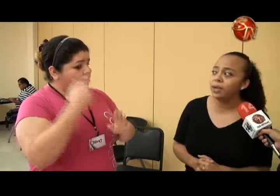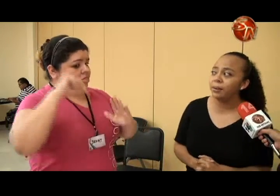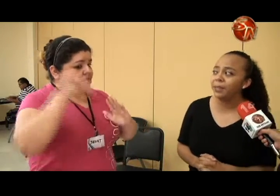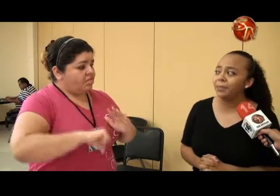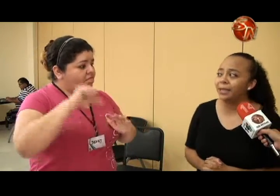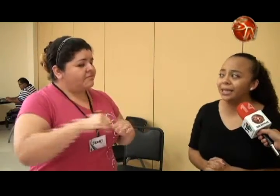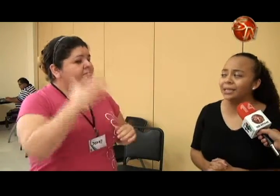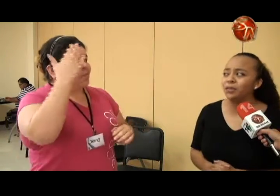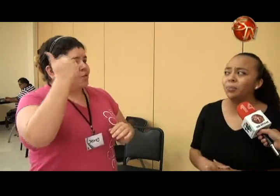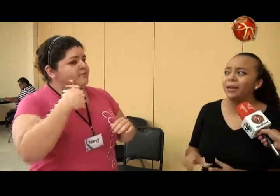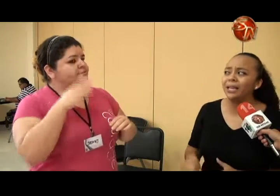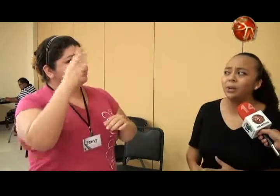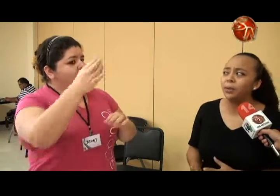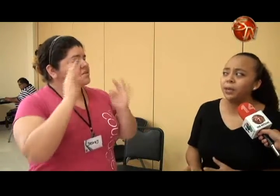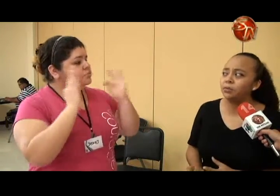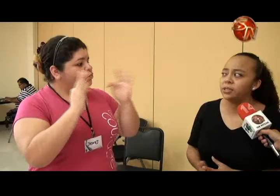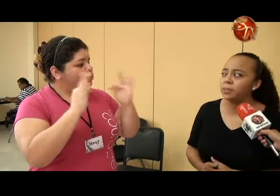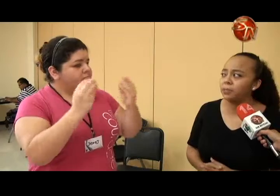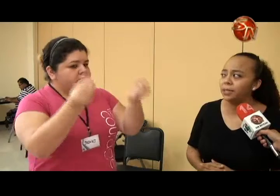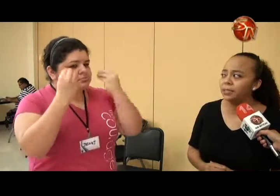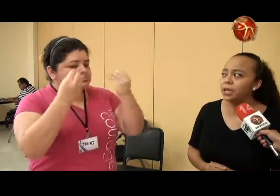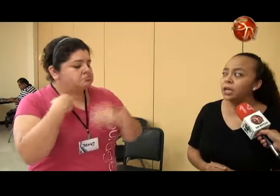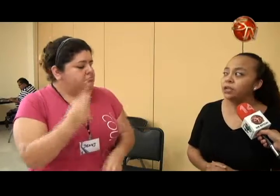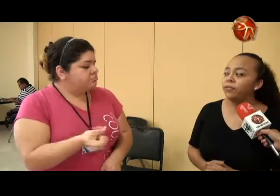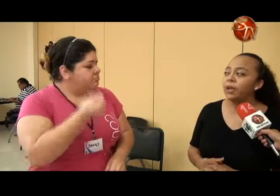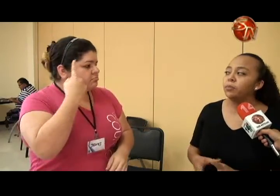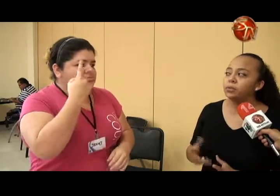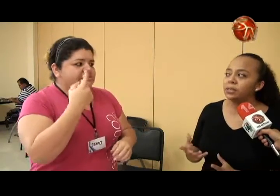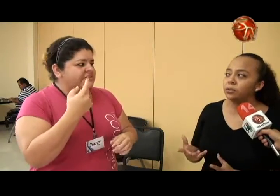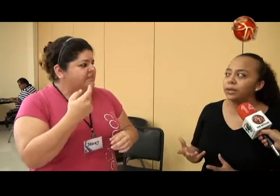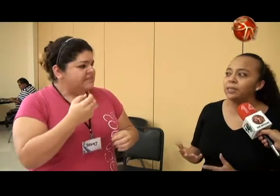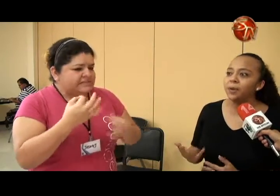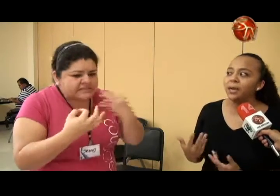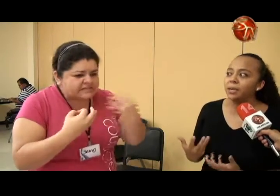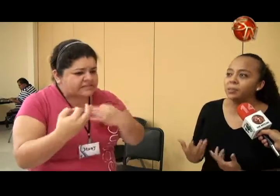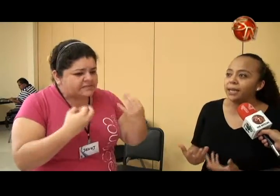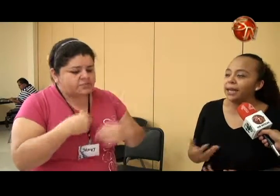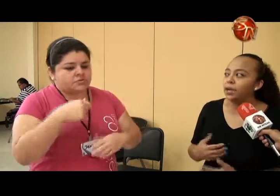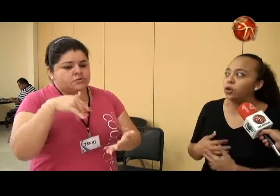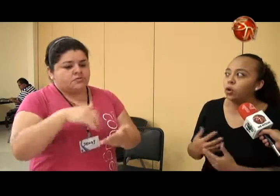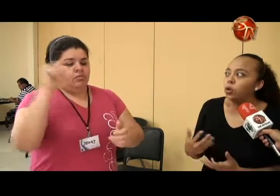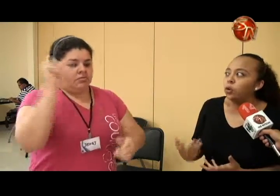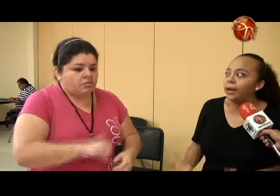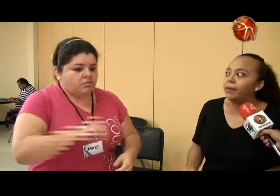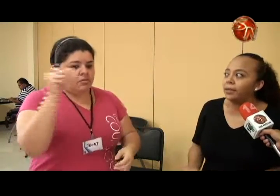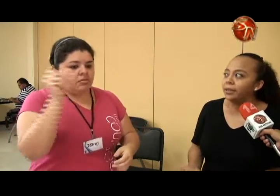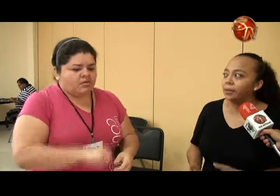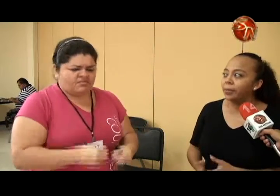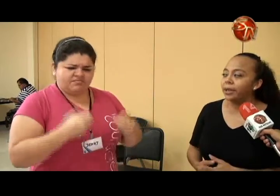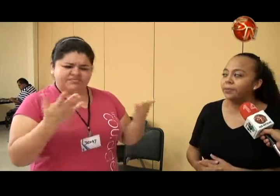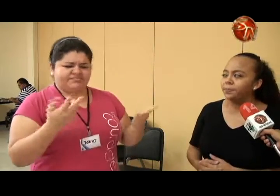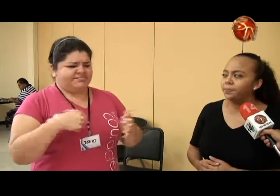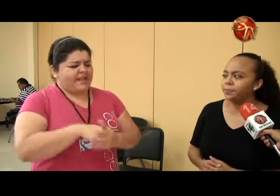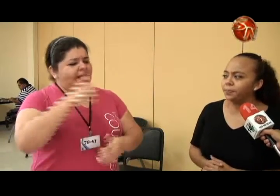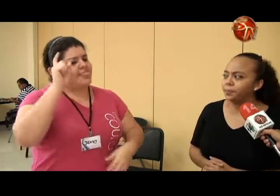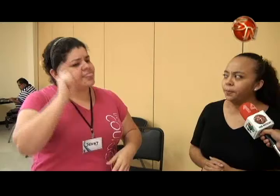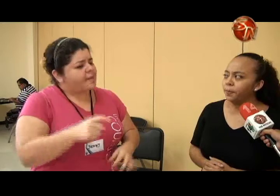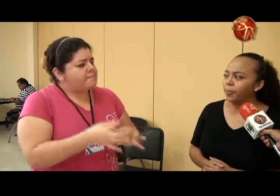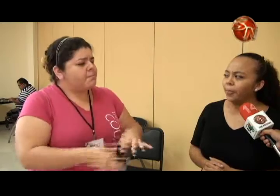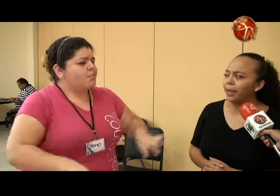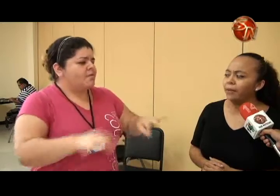yo antes estudiaba matemáticas y yo lo perdí, lo perdí muchísimas veces. Yo fui a muchas tutorías para que me explicaran y no lo lograba, ¿verdad?